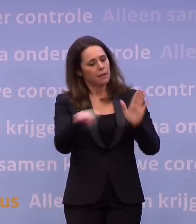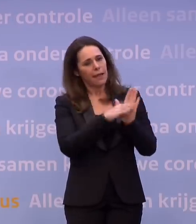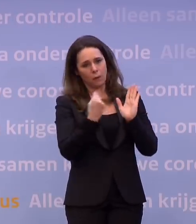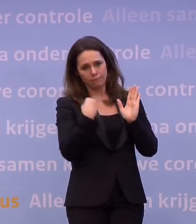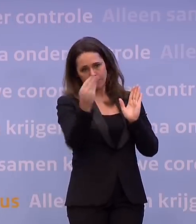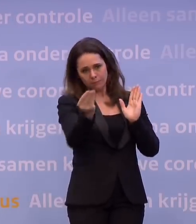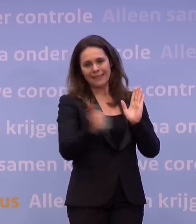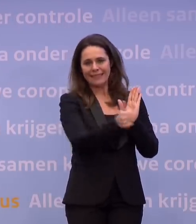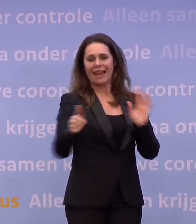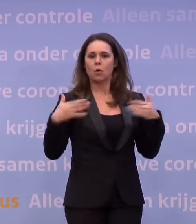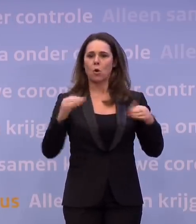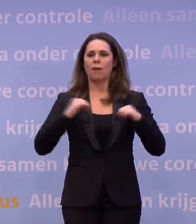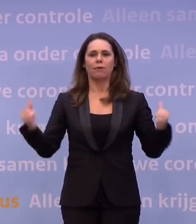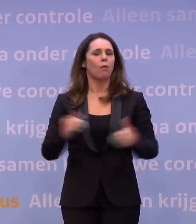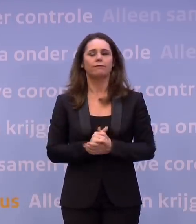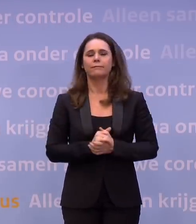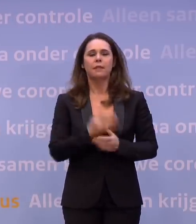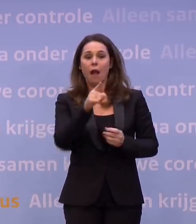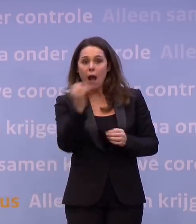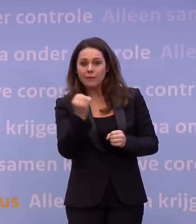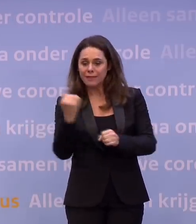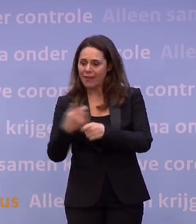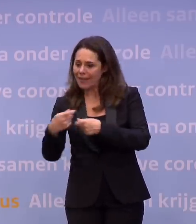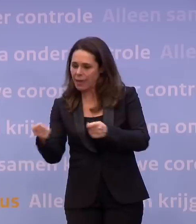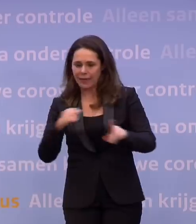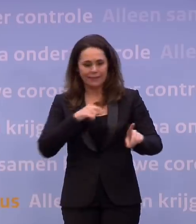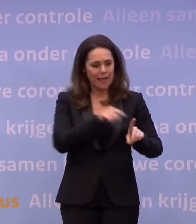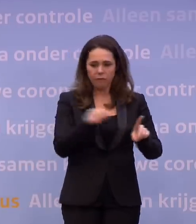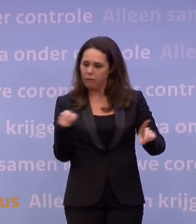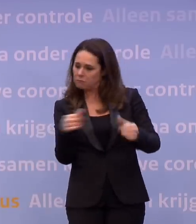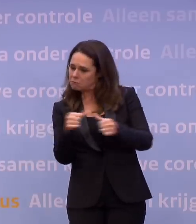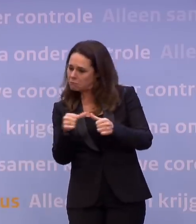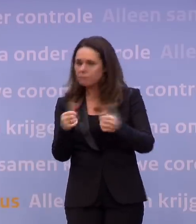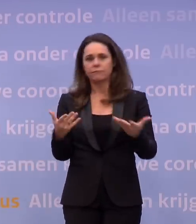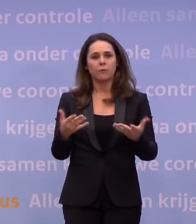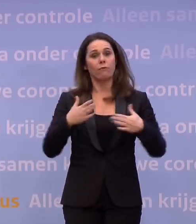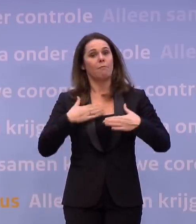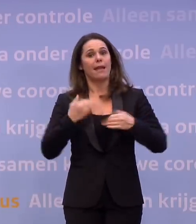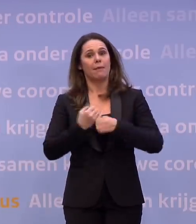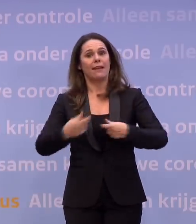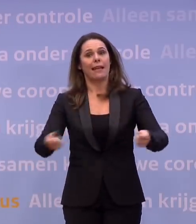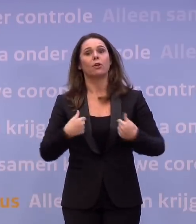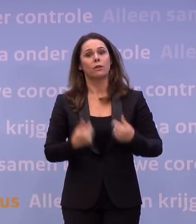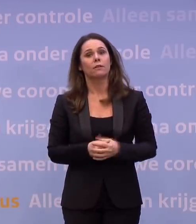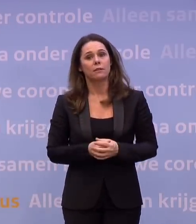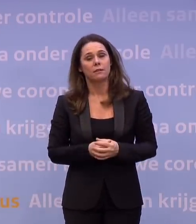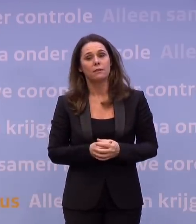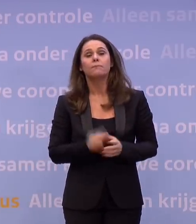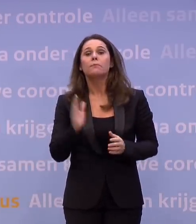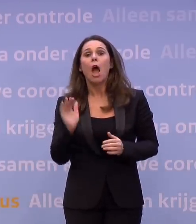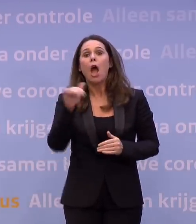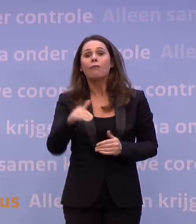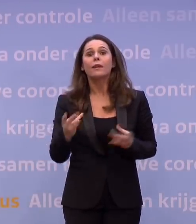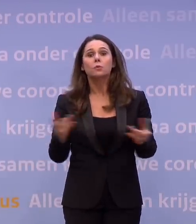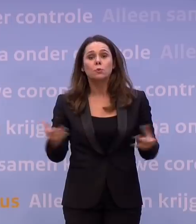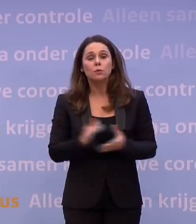coronaverlof hebt, want het zal altijd maatwerk zijn tussen jou en de werkgever, of tussen mij en mijn werkgever. Maar nee, bij de overheid is het zo dat wij dat doen.